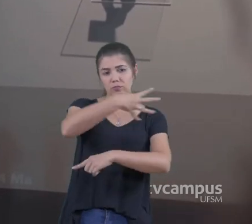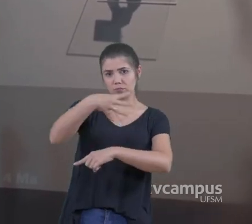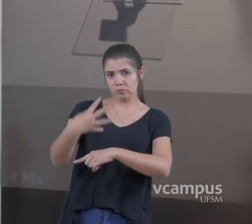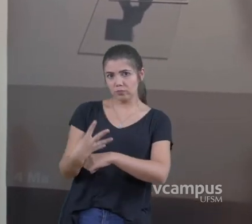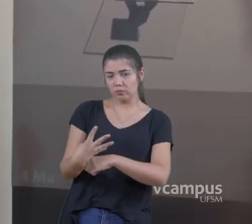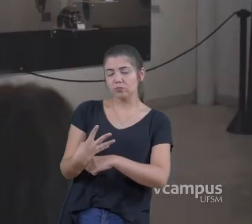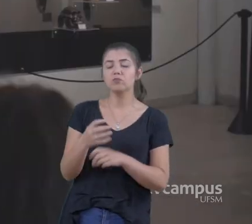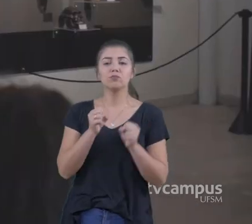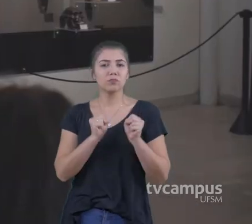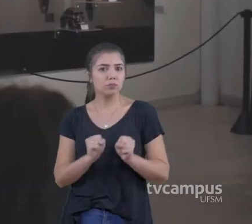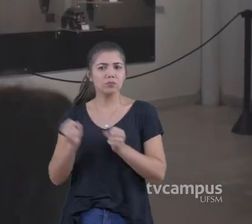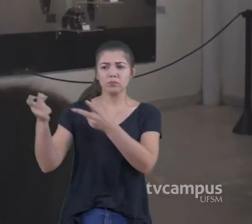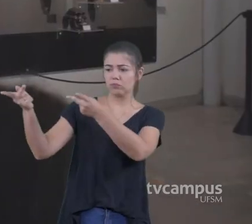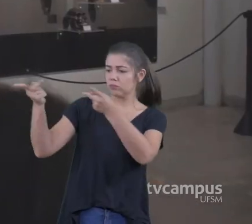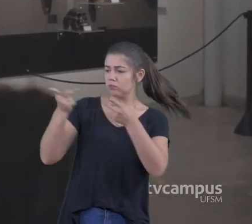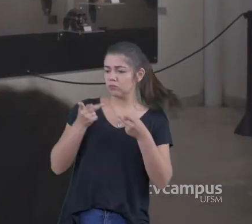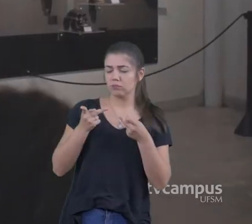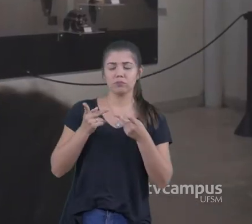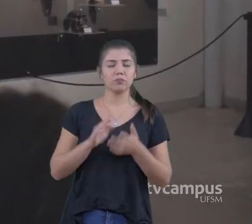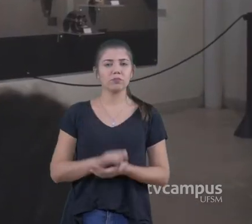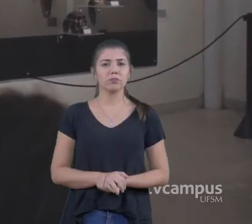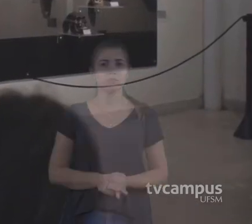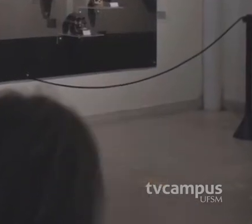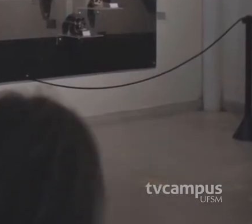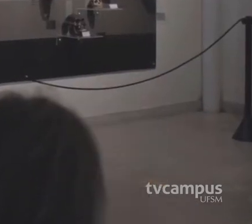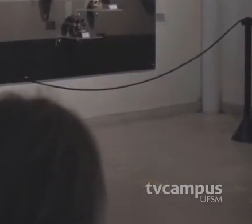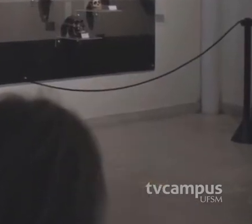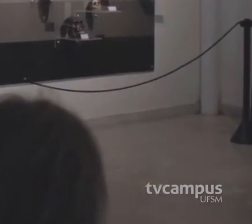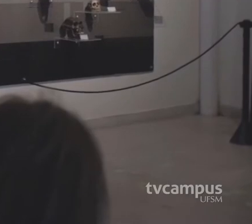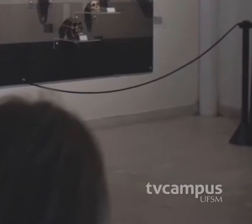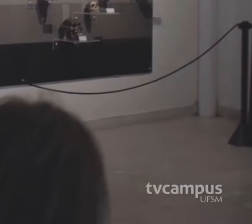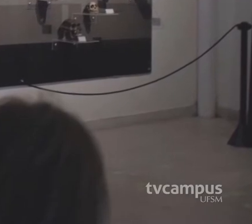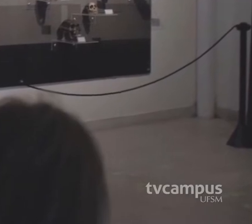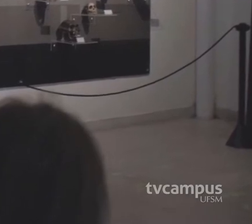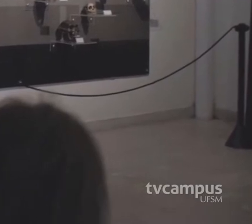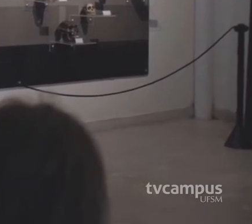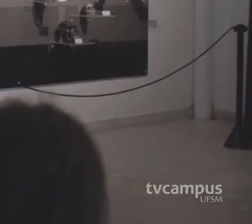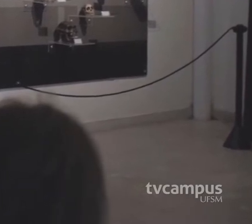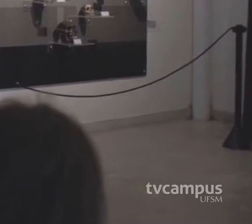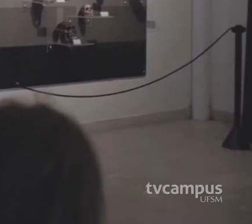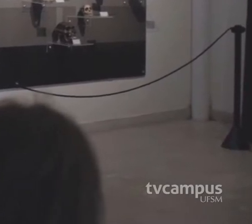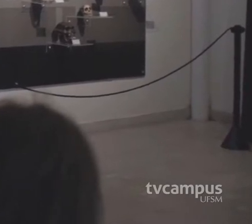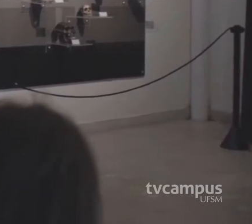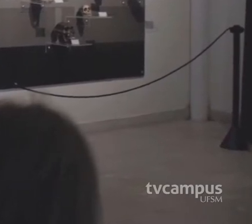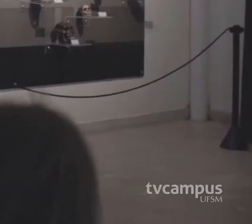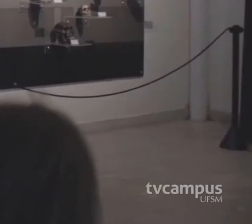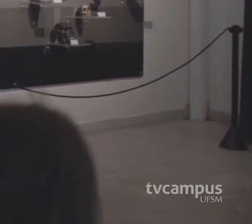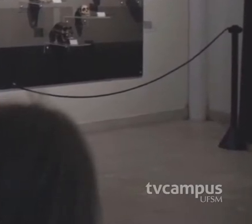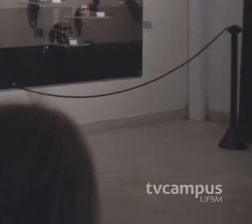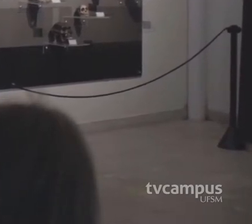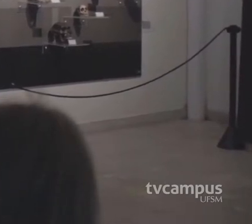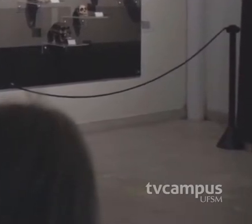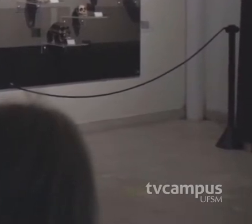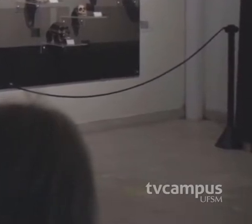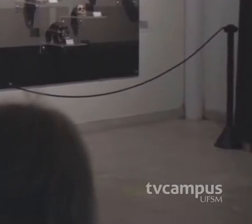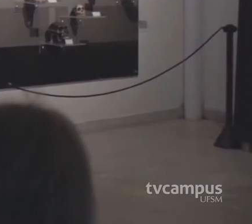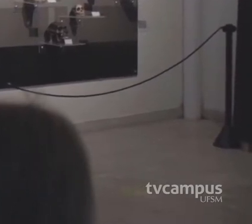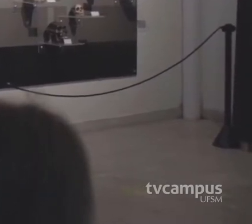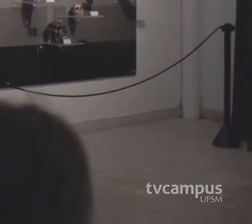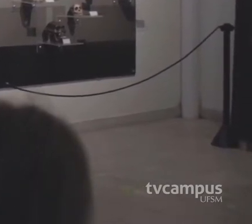para visitantes Então ele integra diversas facetas Mas eu queria mostrar um pouco para vocês sobre a parte mais prática do nosso trabalho paleontológico